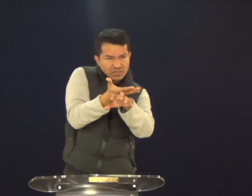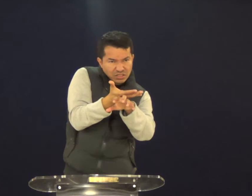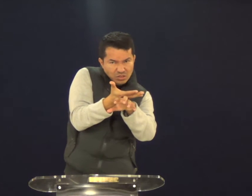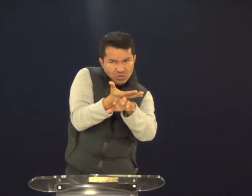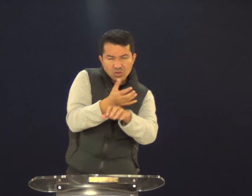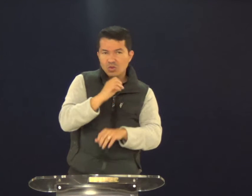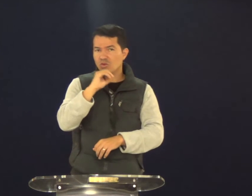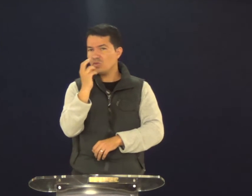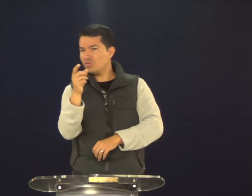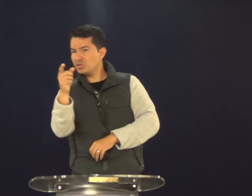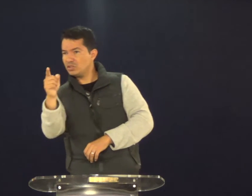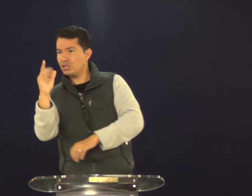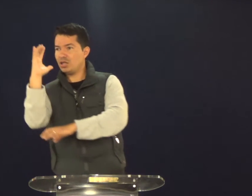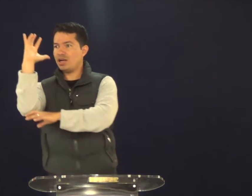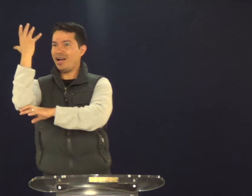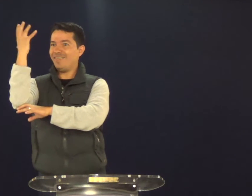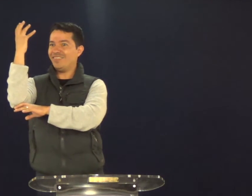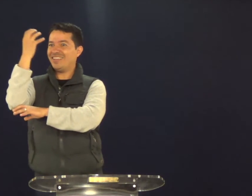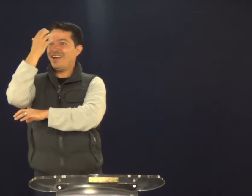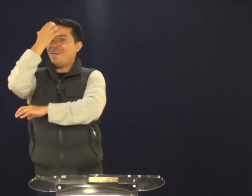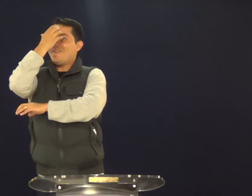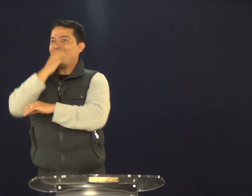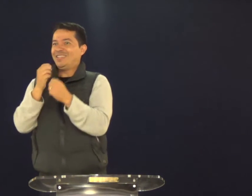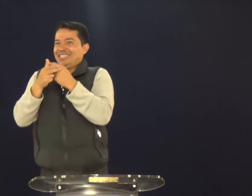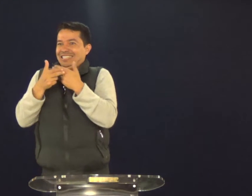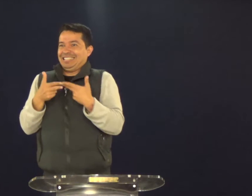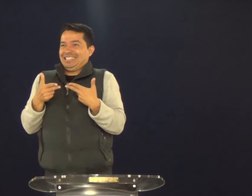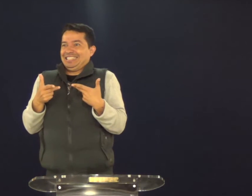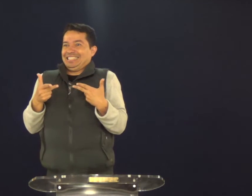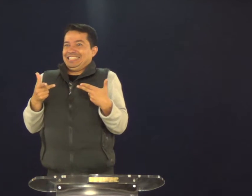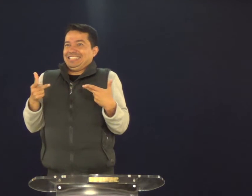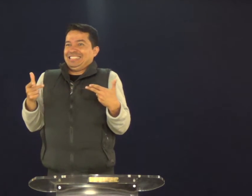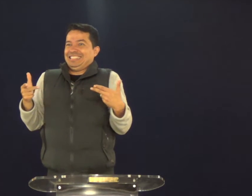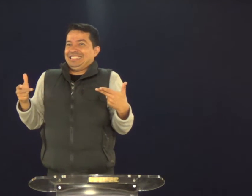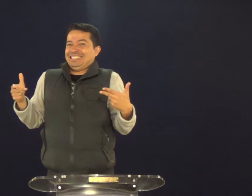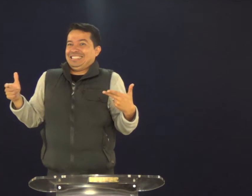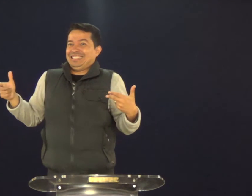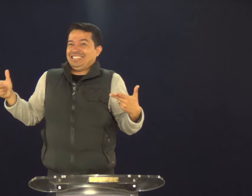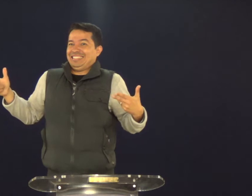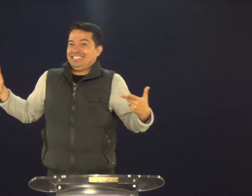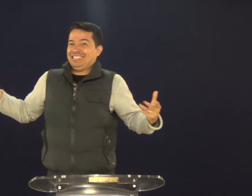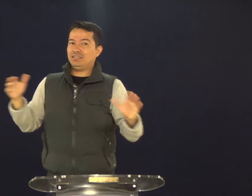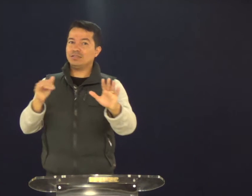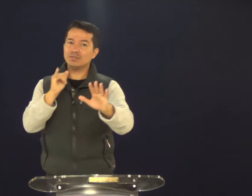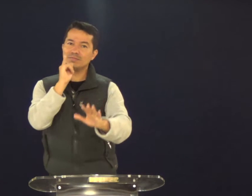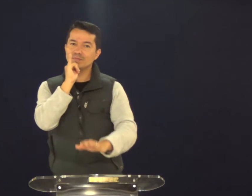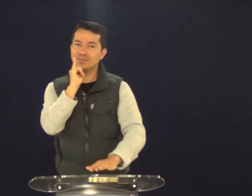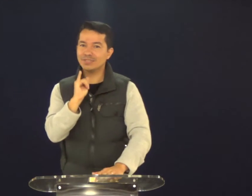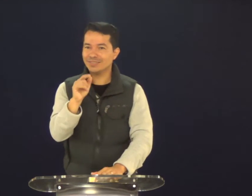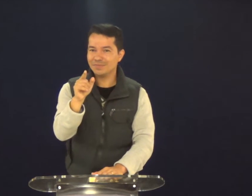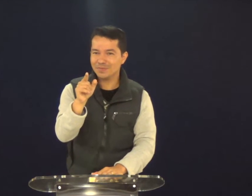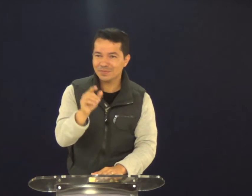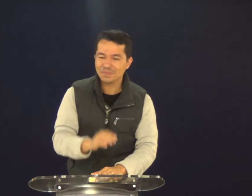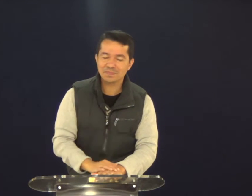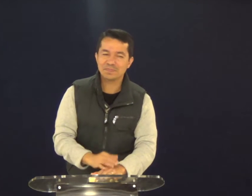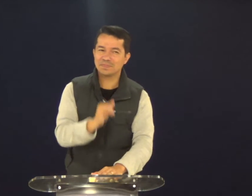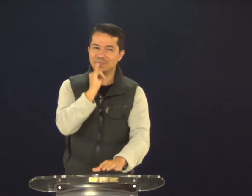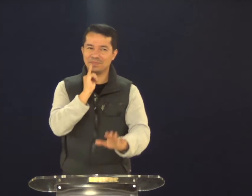Sua árvore é vazia? Ou sua árvore é cheia de fruto? Por exemplo.